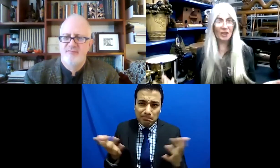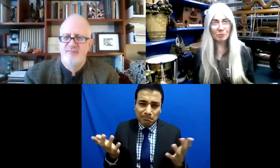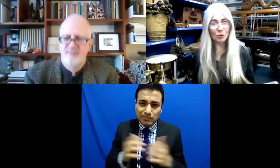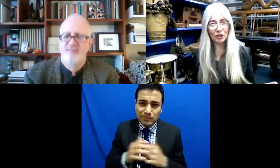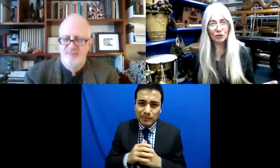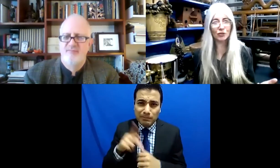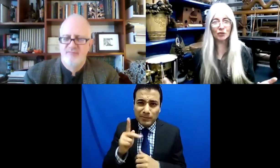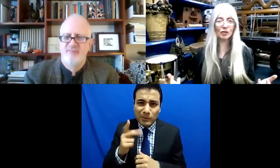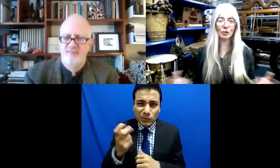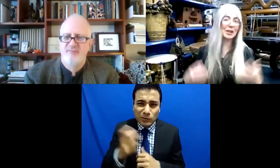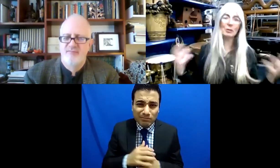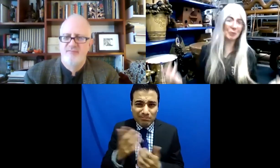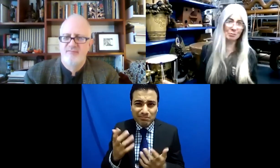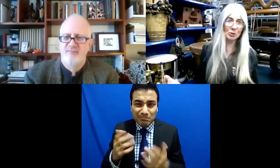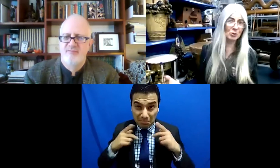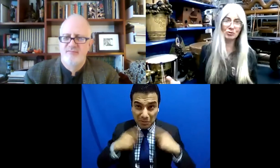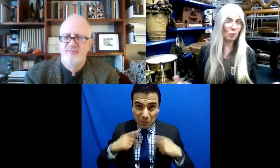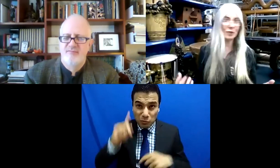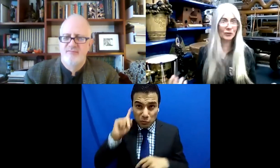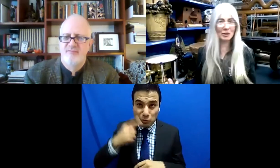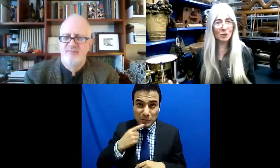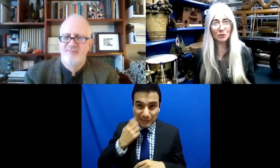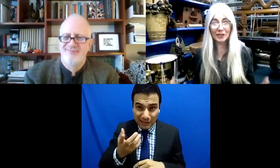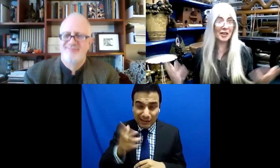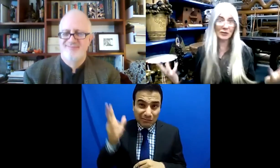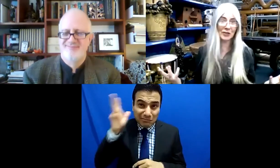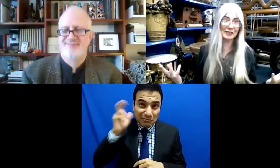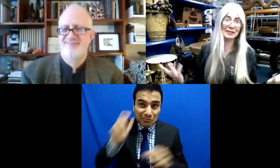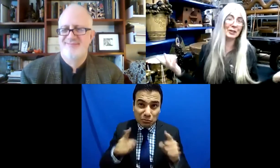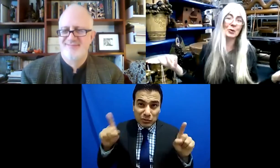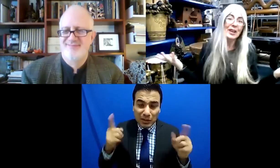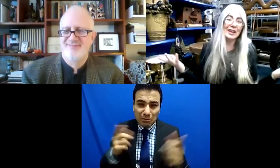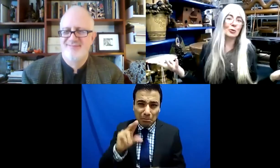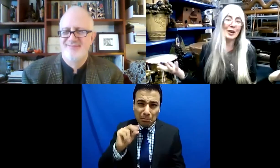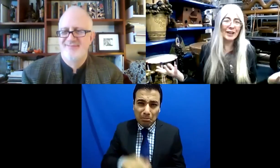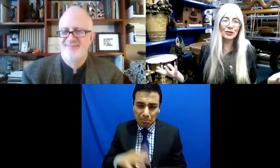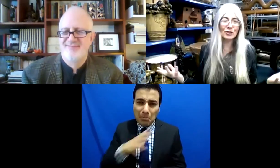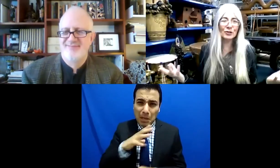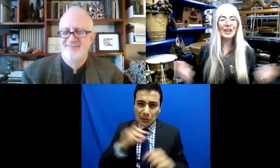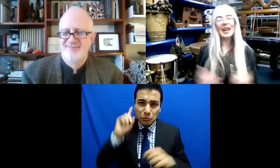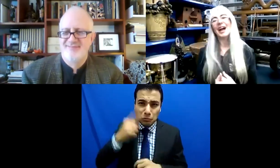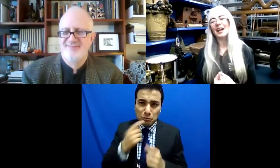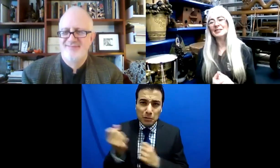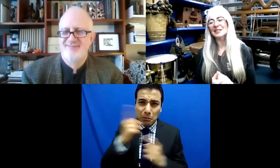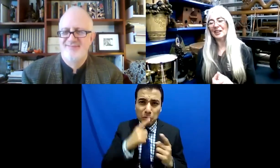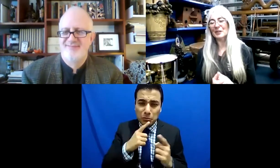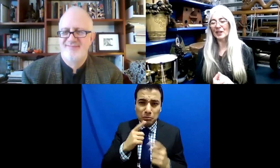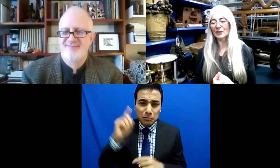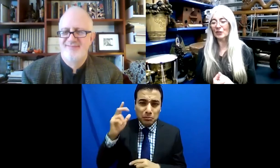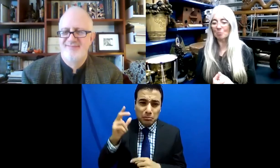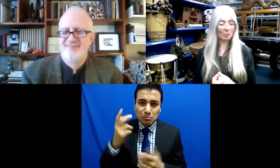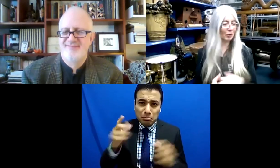sordas quieren experimentar la música. Hay sordos que no les gusta la música, como hay